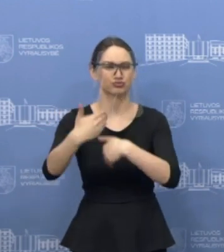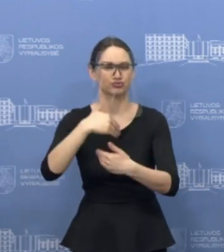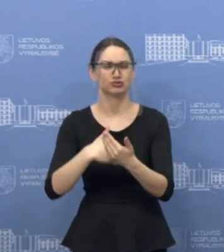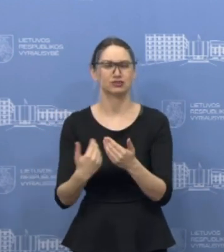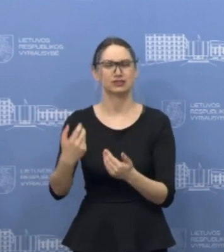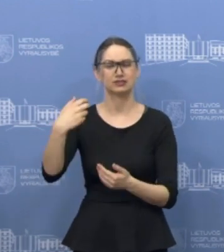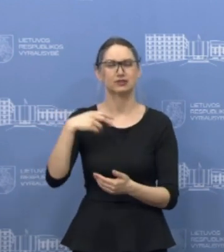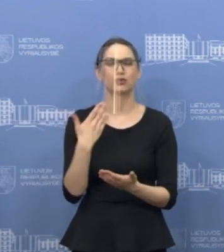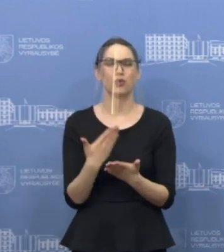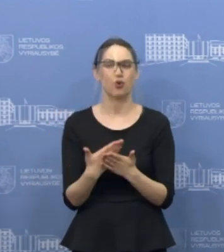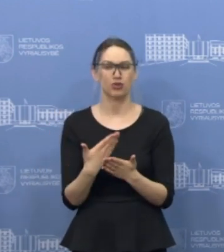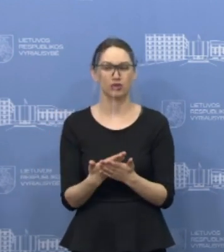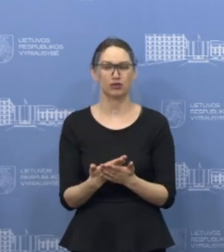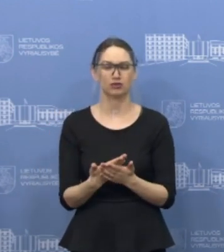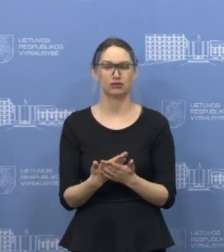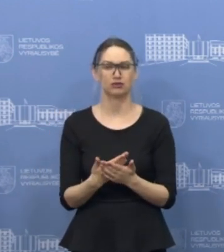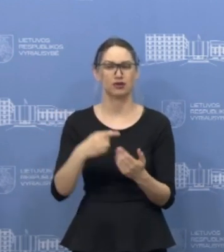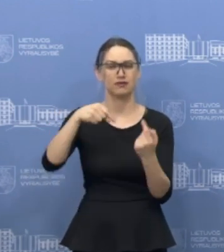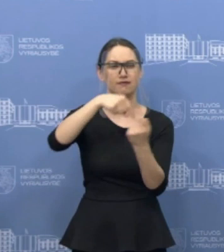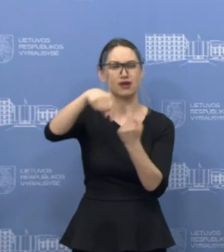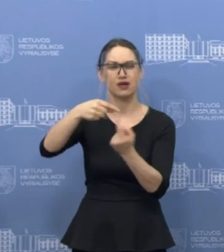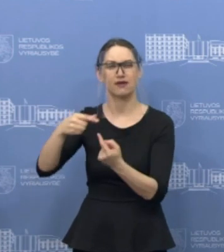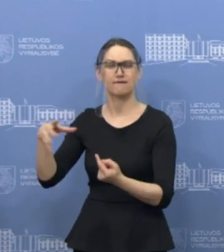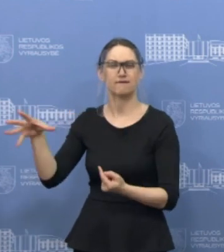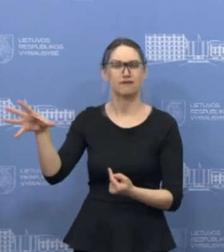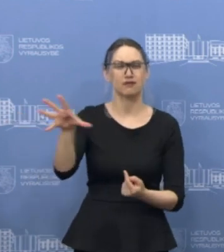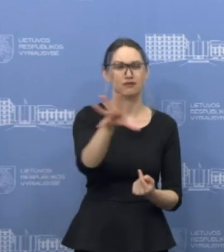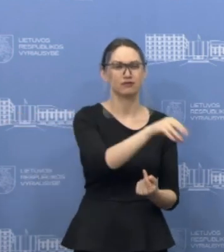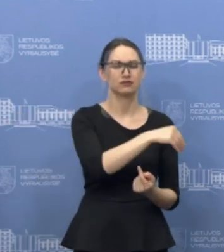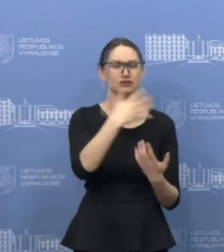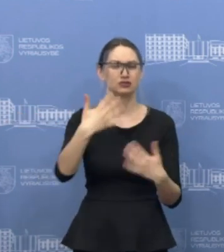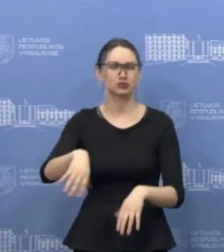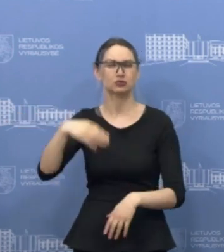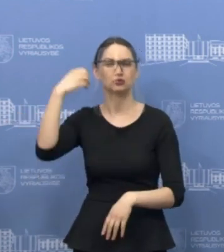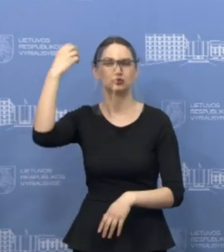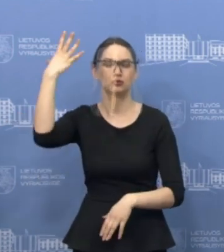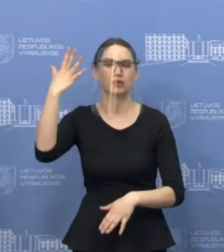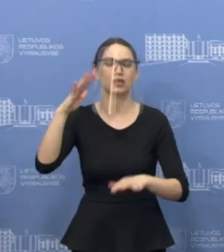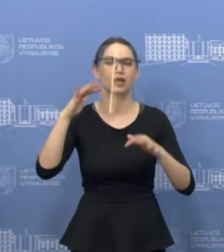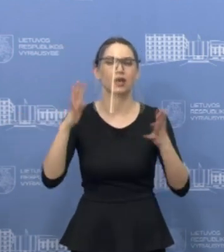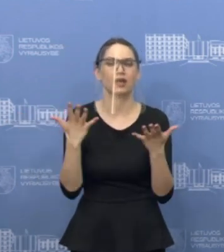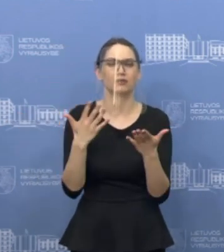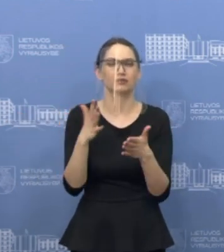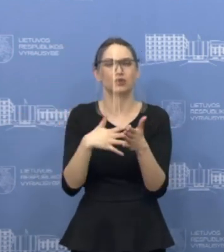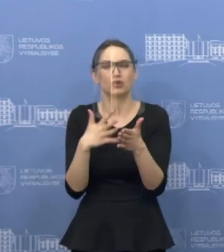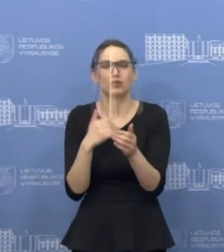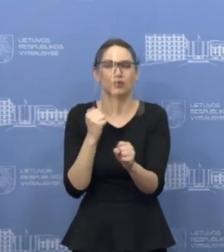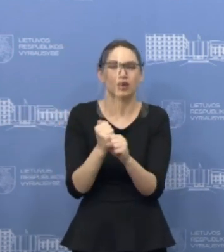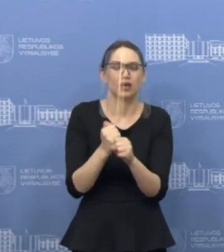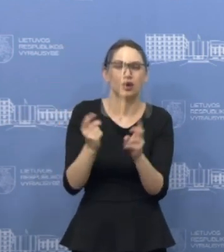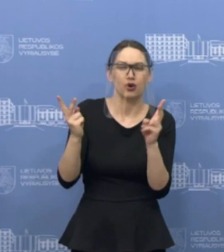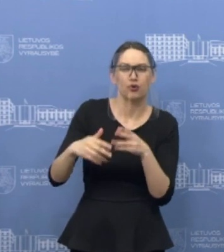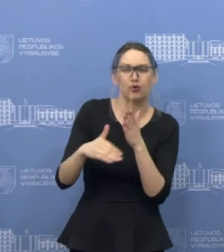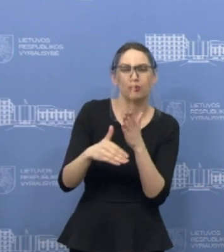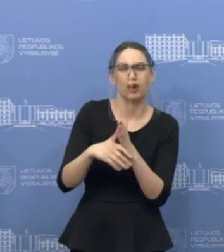ne visi, taip sakant, verslininkai suprato, kokie jų padėtis, ko jiems reikia. Ne